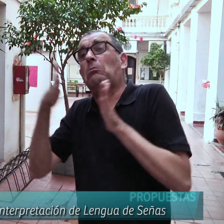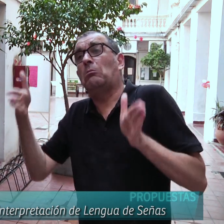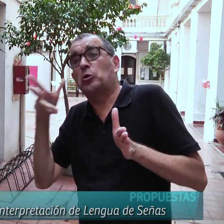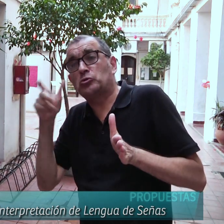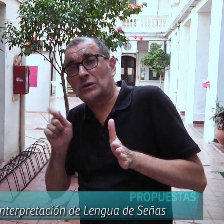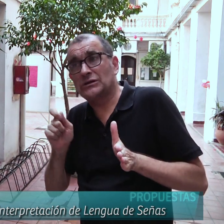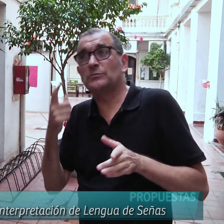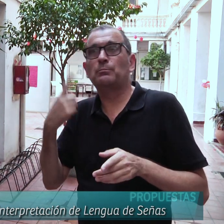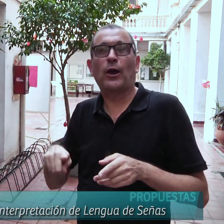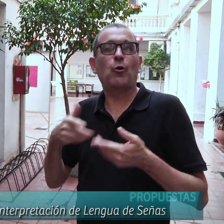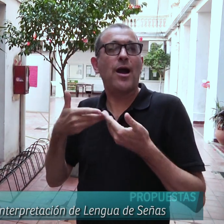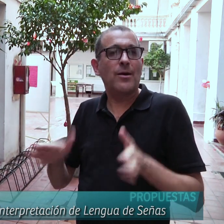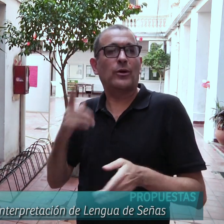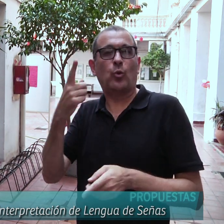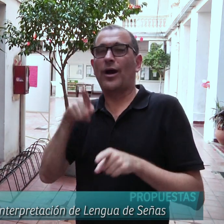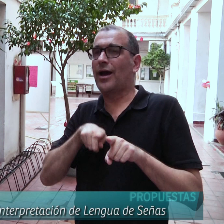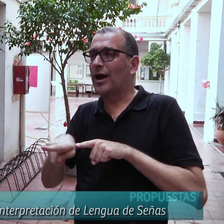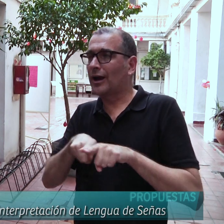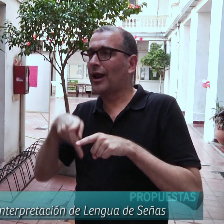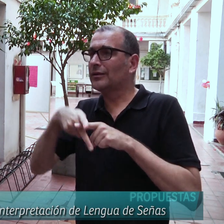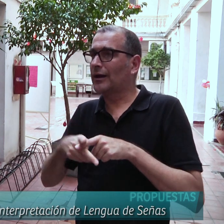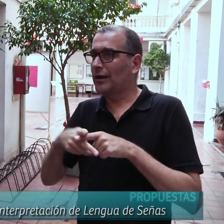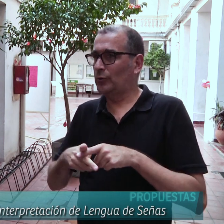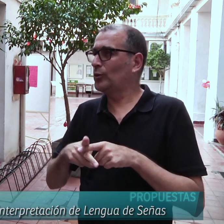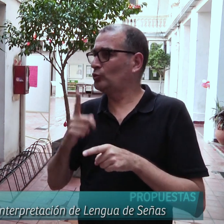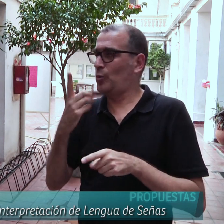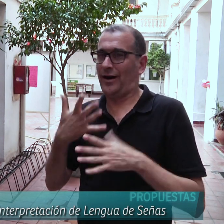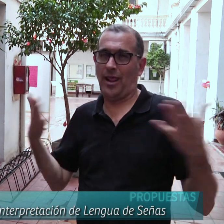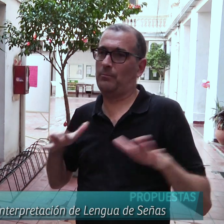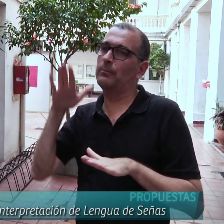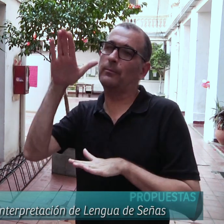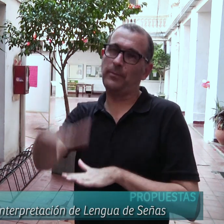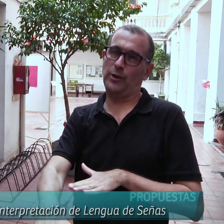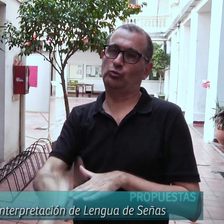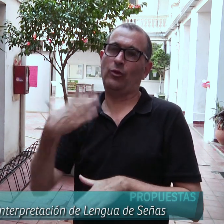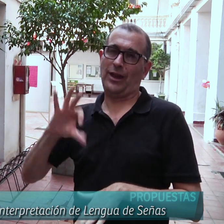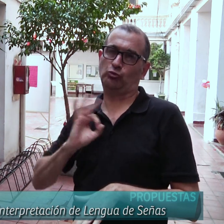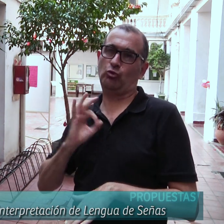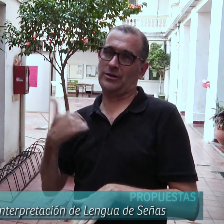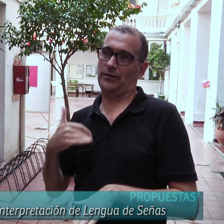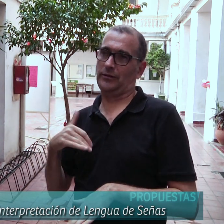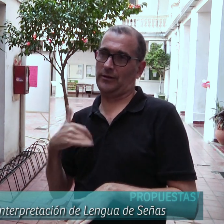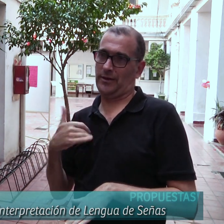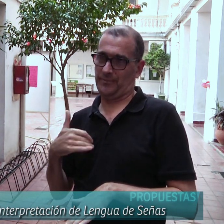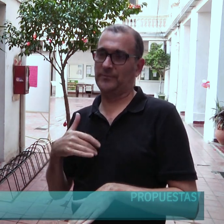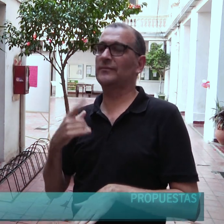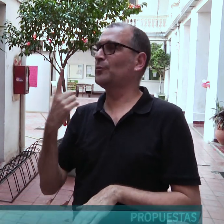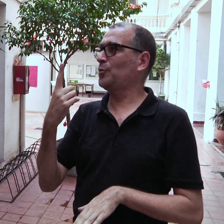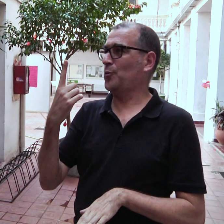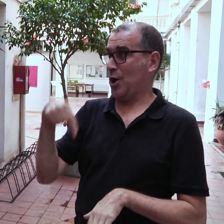dos meses, de tres meses, algunos de tres, de ocho meses. Pero abrir una tecnicatura es un gran paso